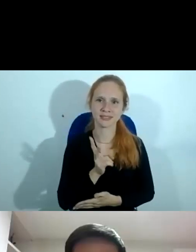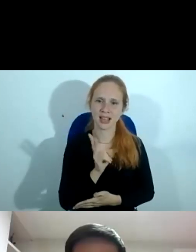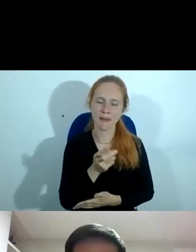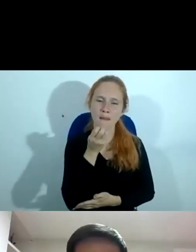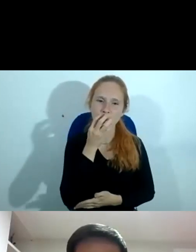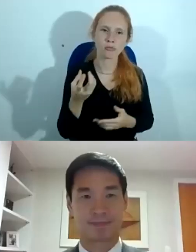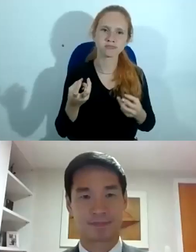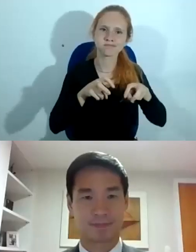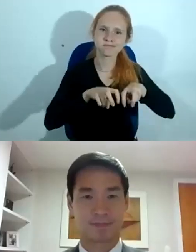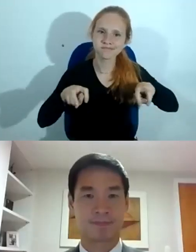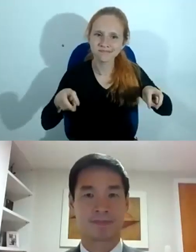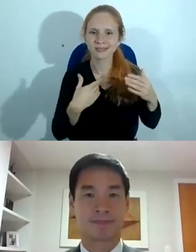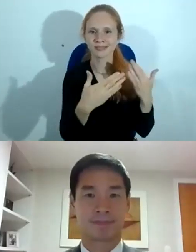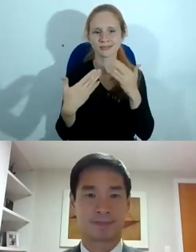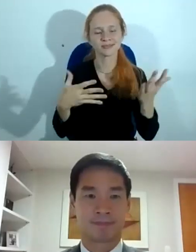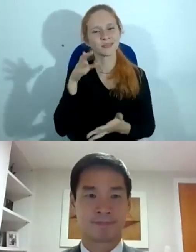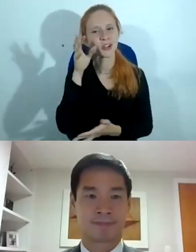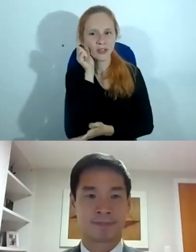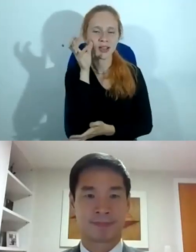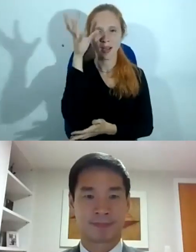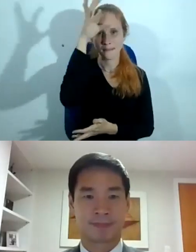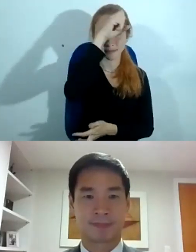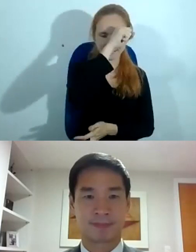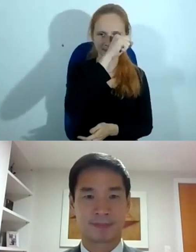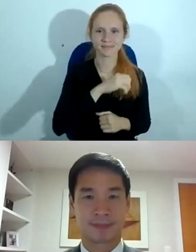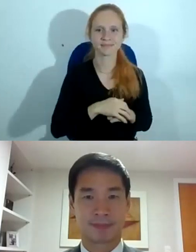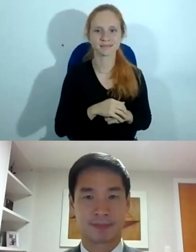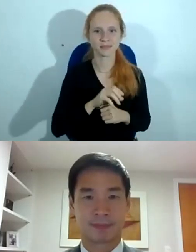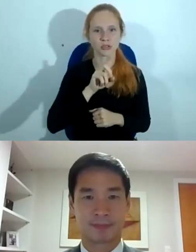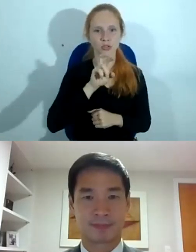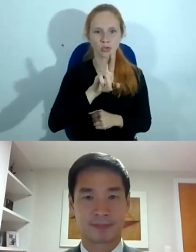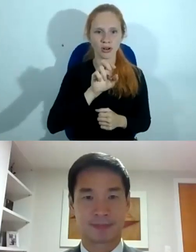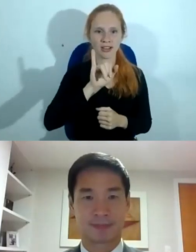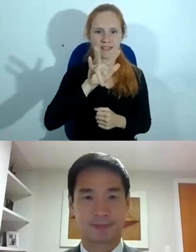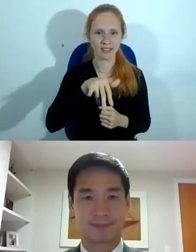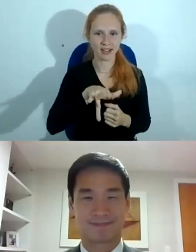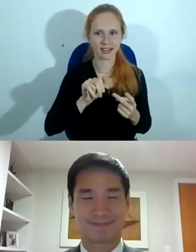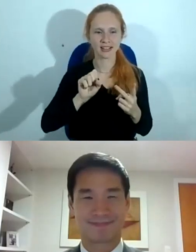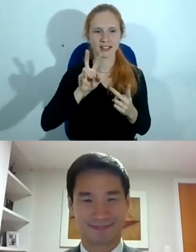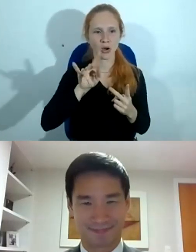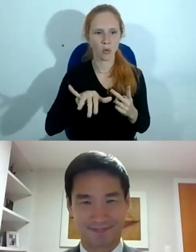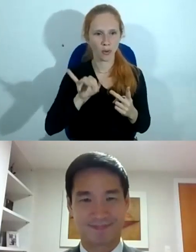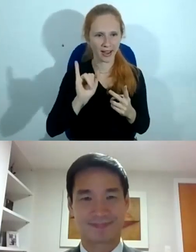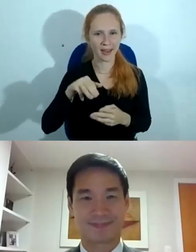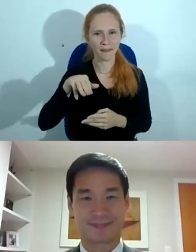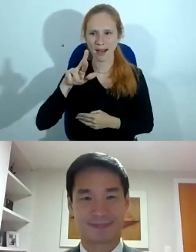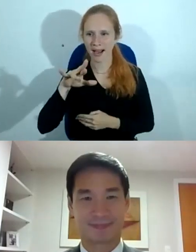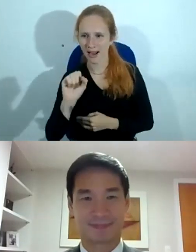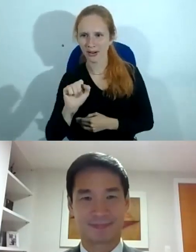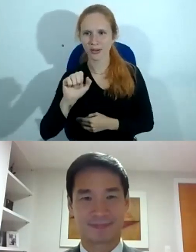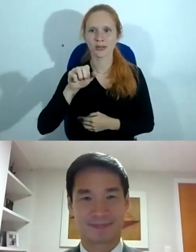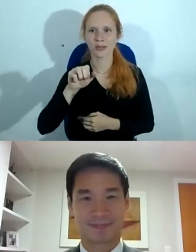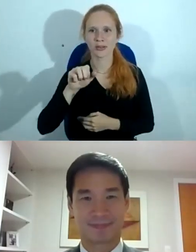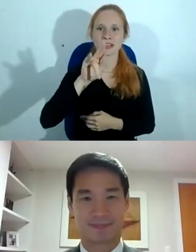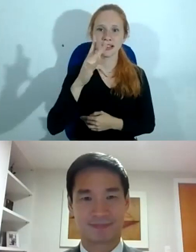reunir debater ouvir e aprender doutor Ivana doutor Sauei doutor Marcos Mota doutor Guilherme Cazelli